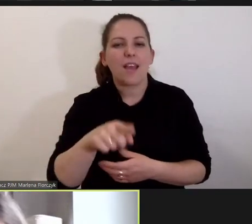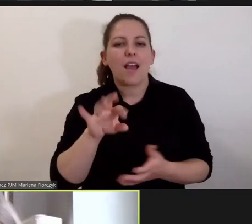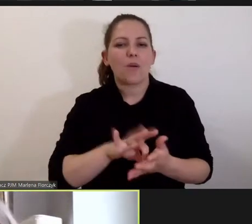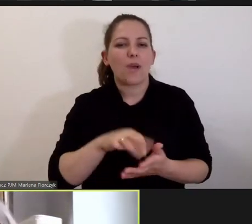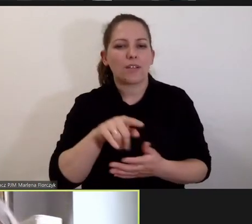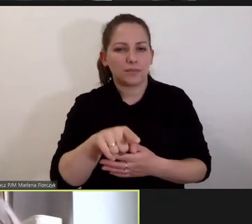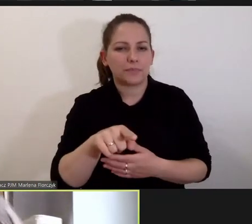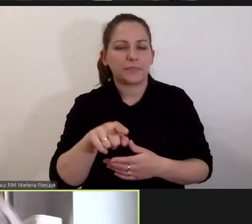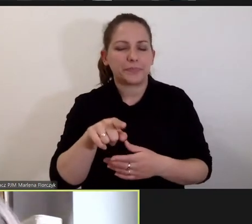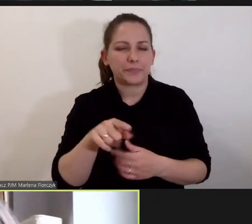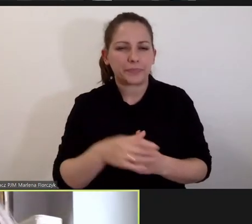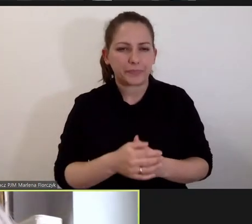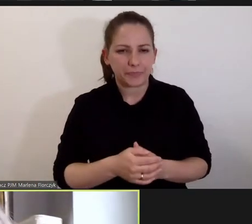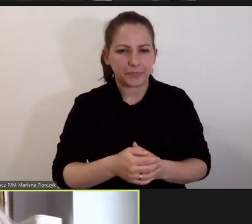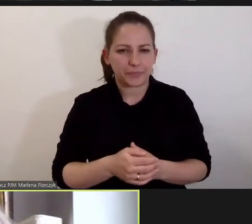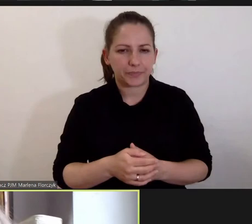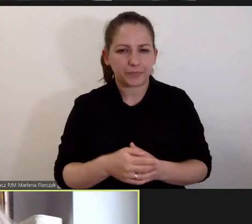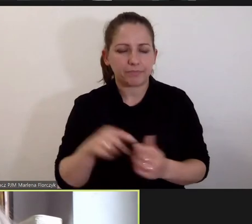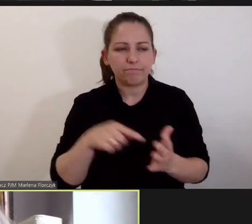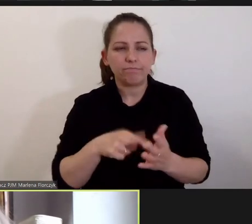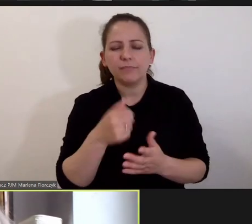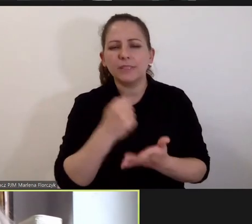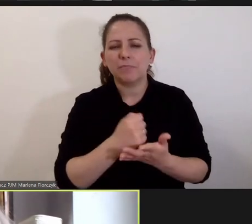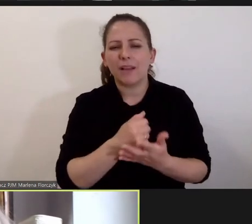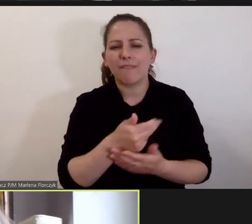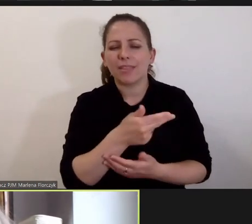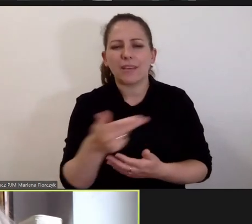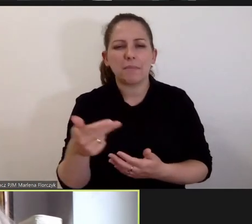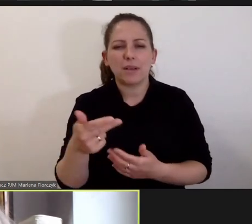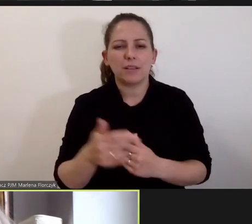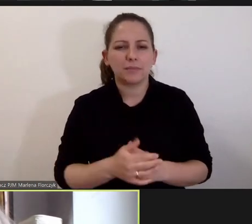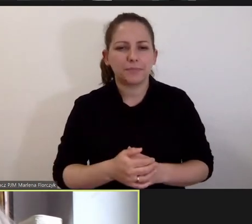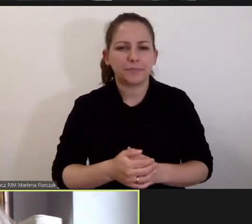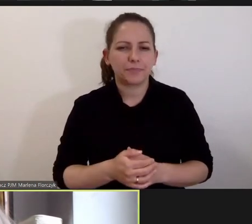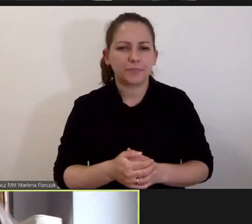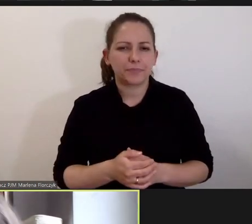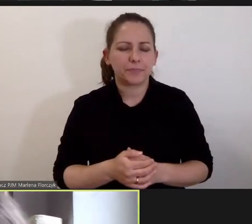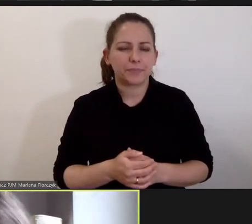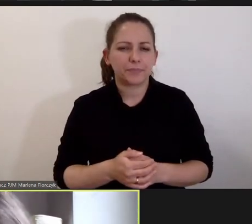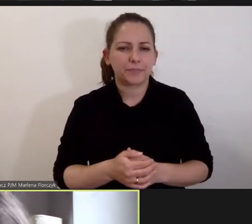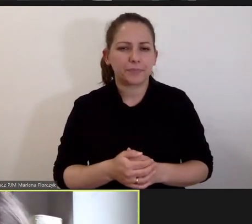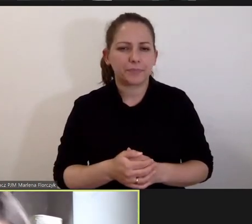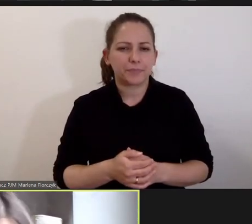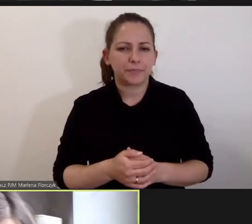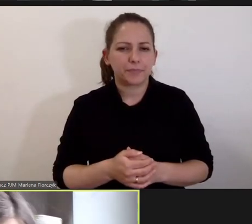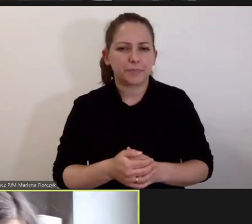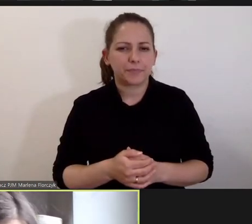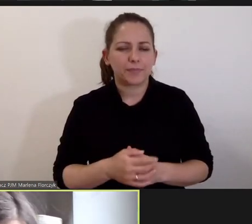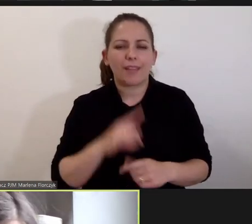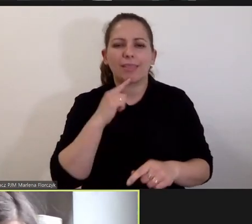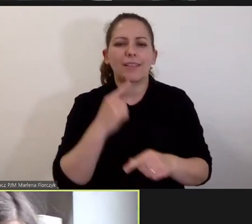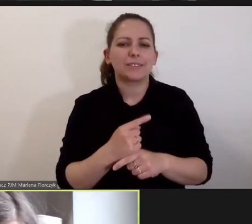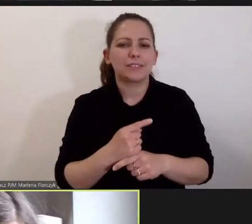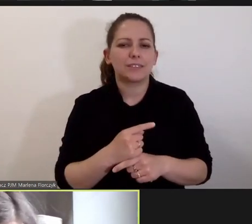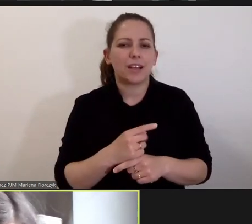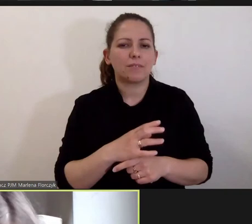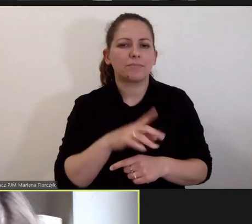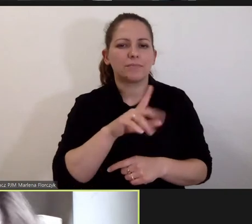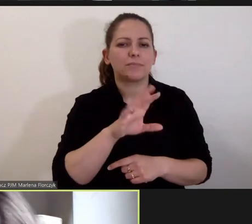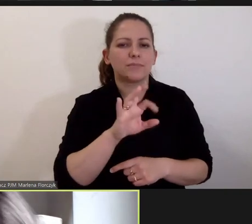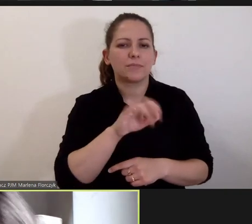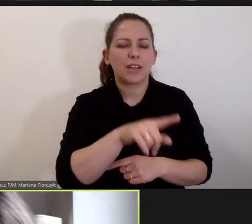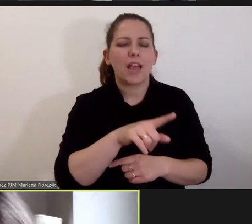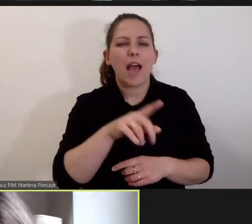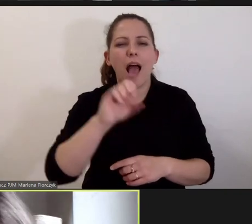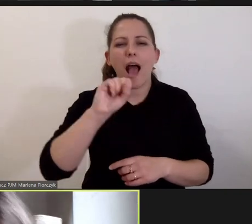Pietrzakiem zresztą, które dotyczyło decyzji o szczęście postępowania w